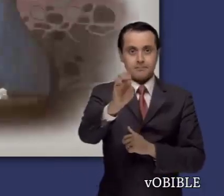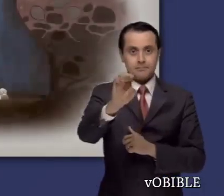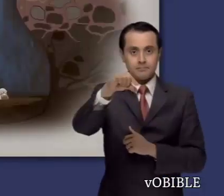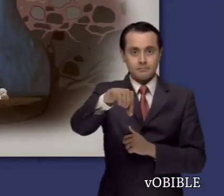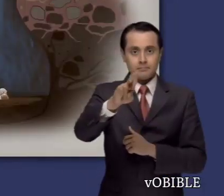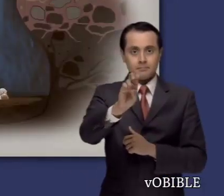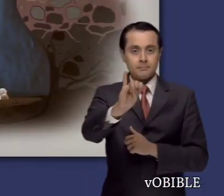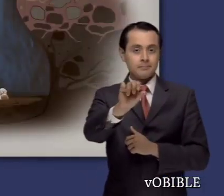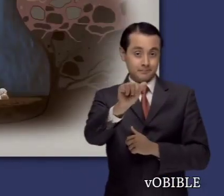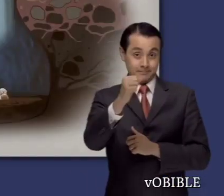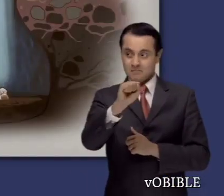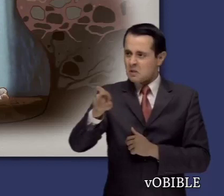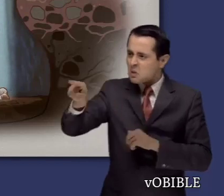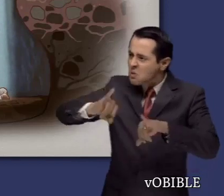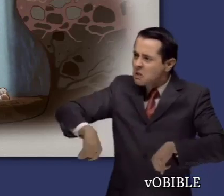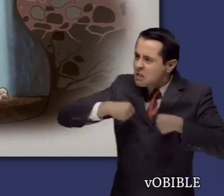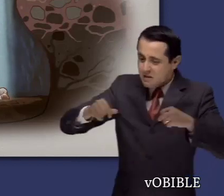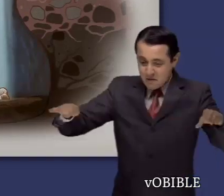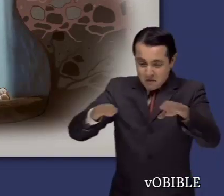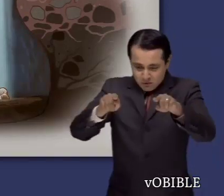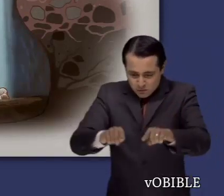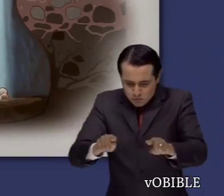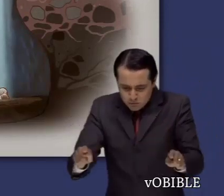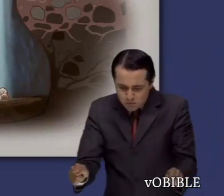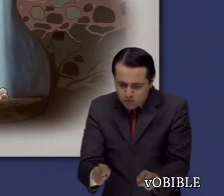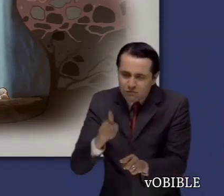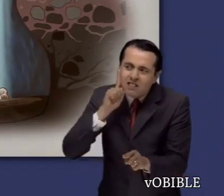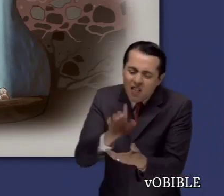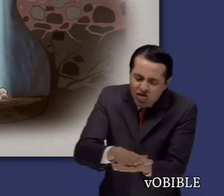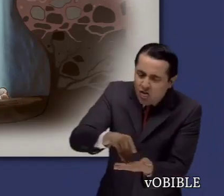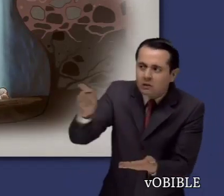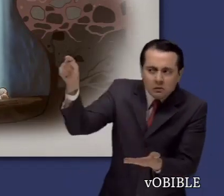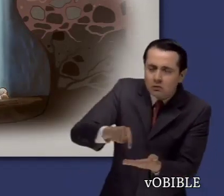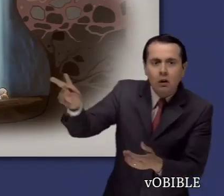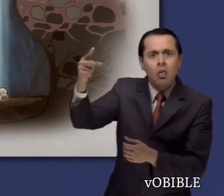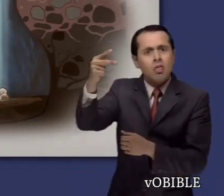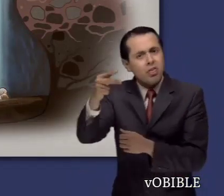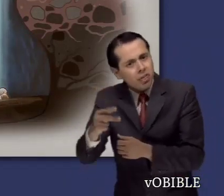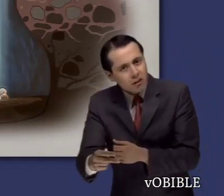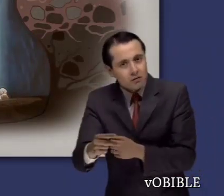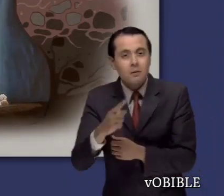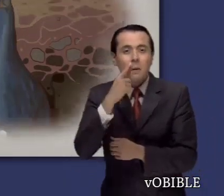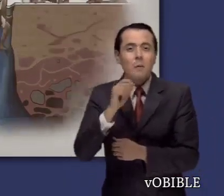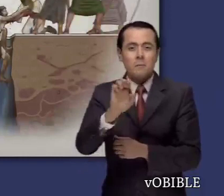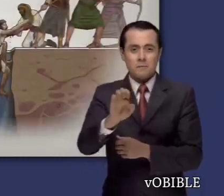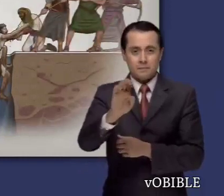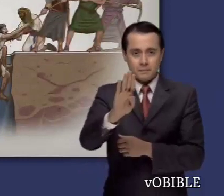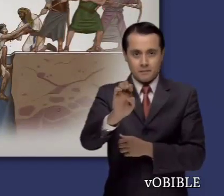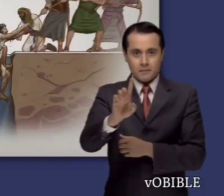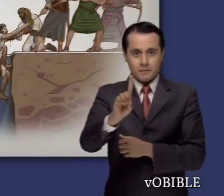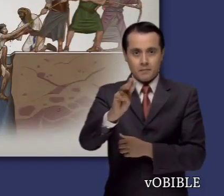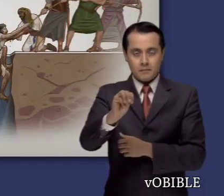ocho relata que el rey Sedequías entrega a Jeremías en manos de sus enemigos, quienes lo arrojan en una cisterna llena de fango.